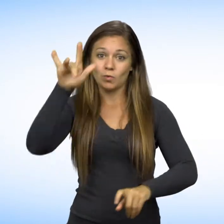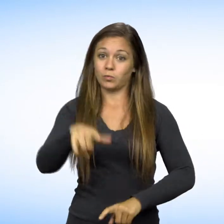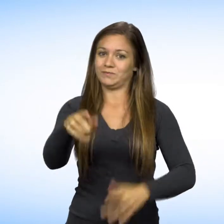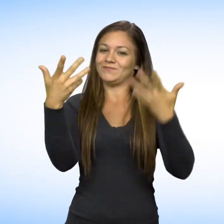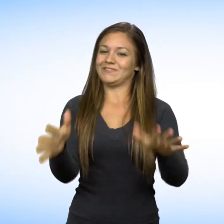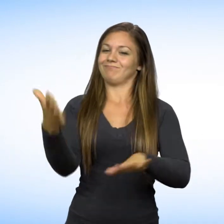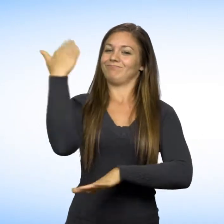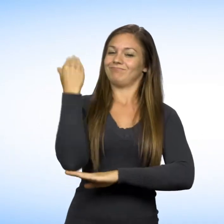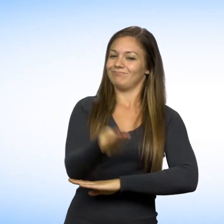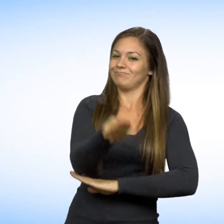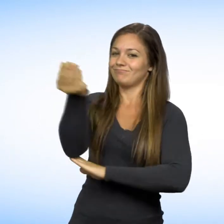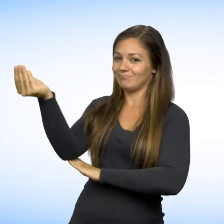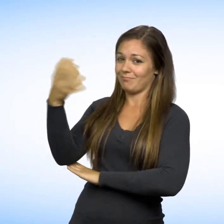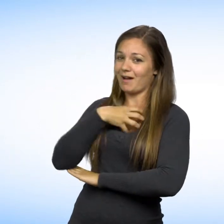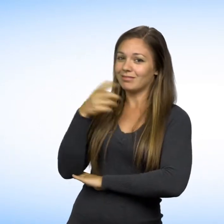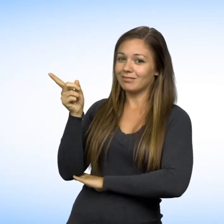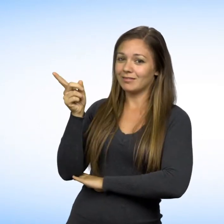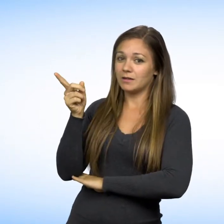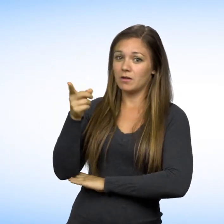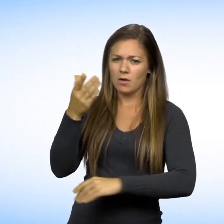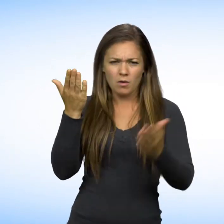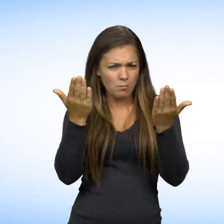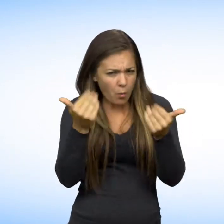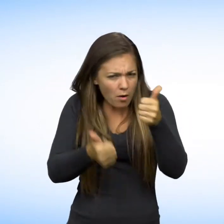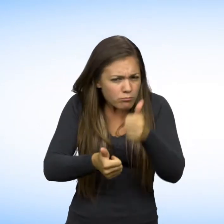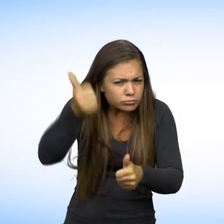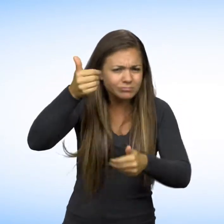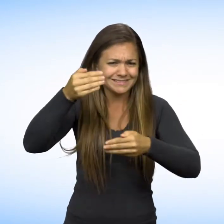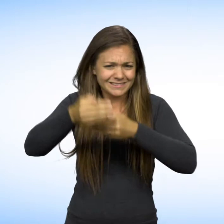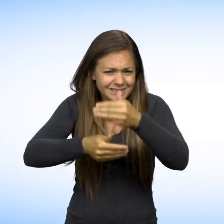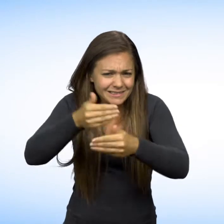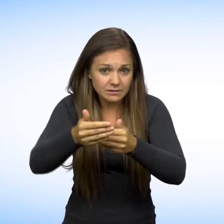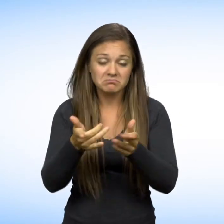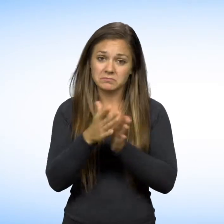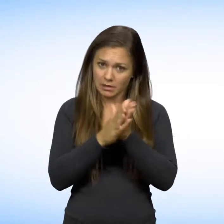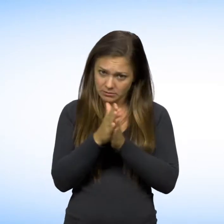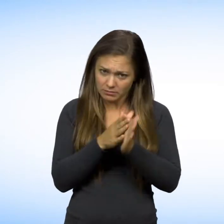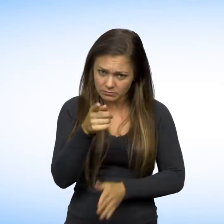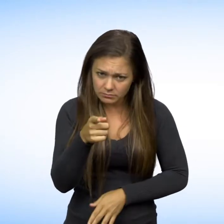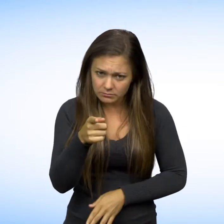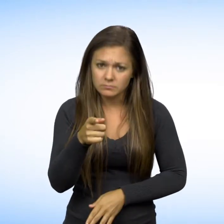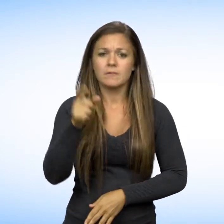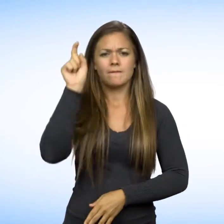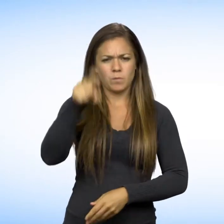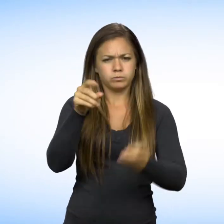autre parce que vous avez porté plainte ou que vous vous êtes intéressé au traitement d'un cas qui a fait l'objet d'une plainte à la Commission.